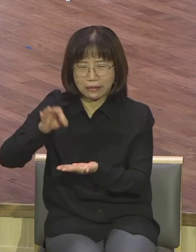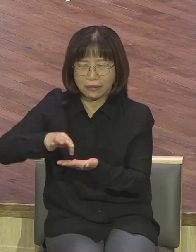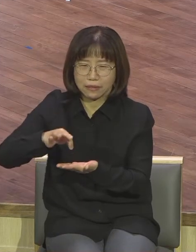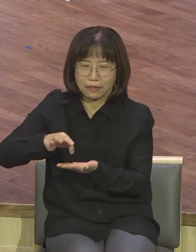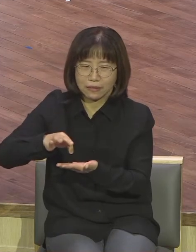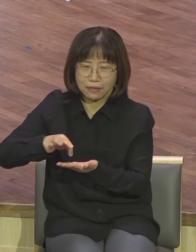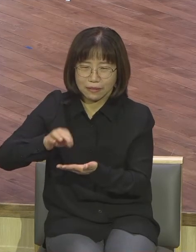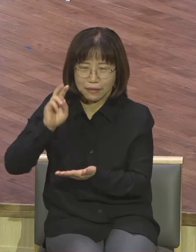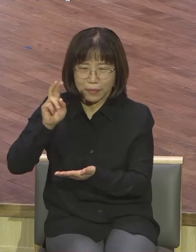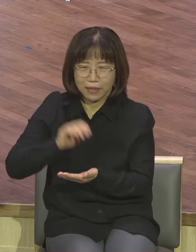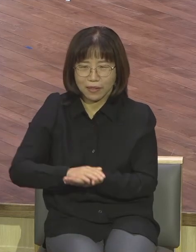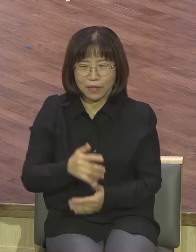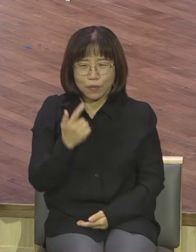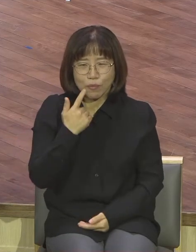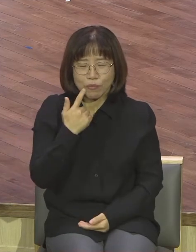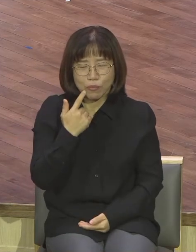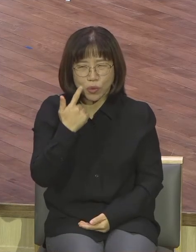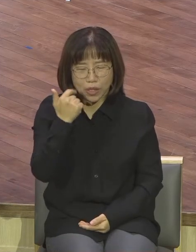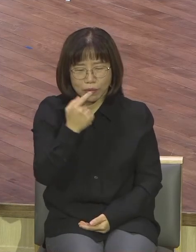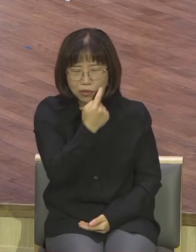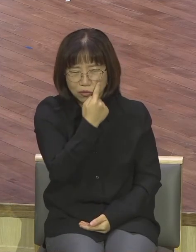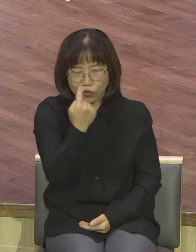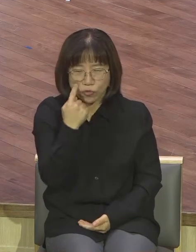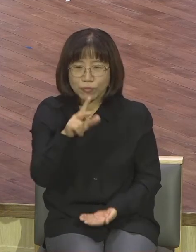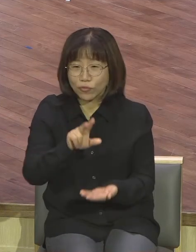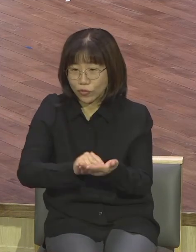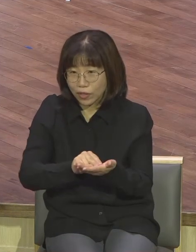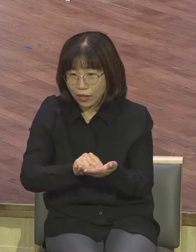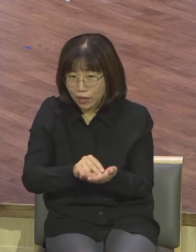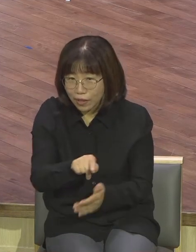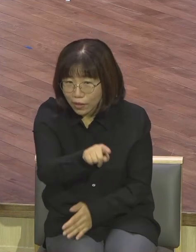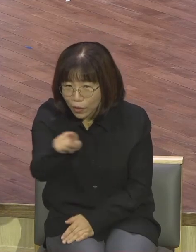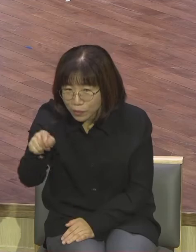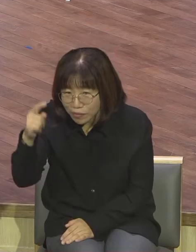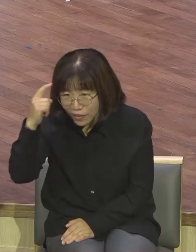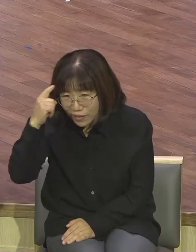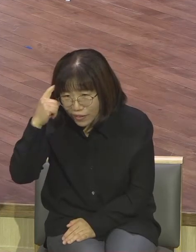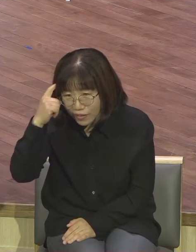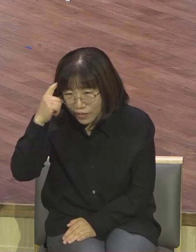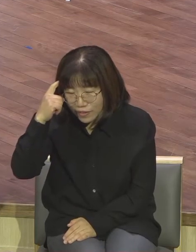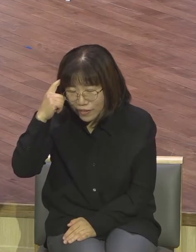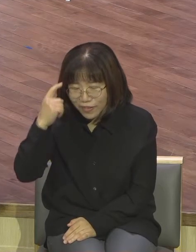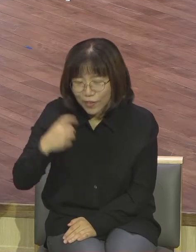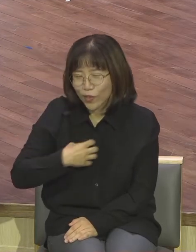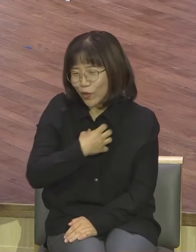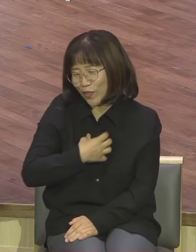이런 생각을 가지고 계신 분 계신다고 하면 전혀 걱정 마시기 바랍니다